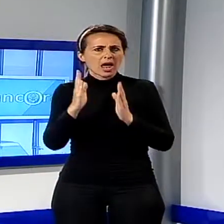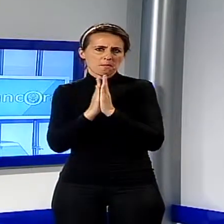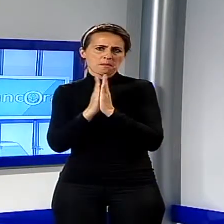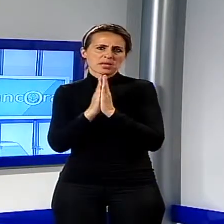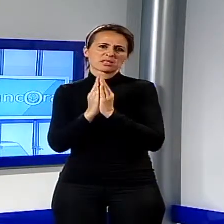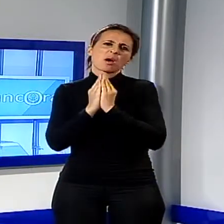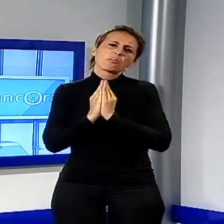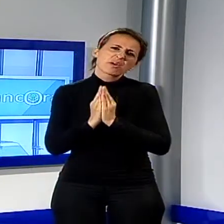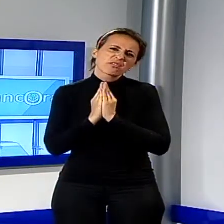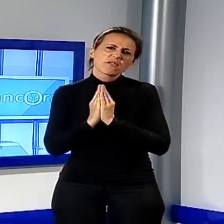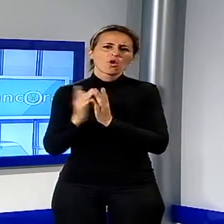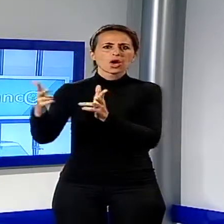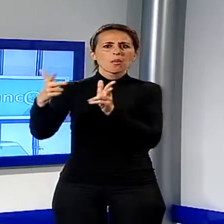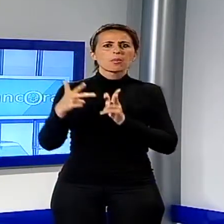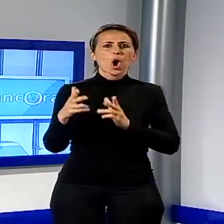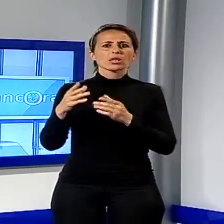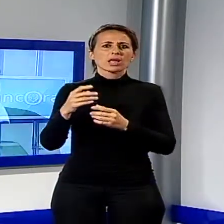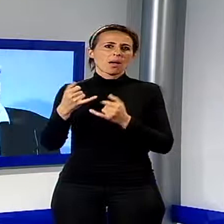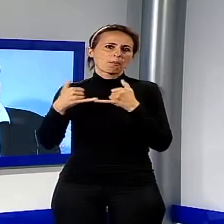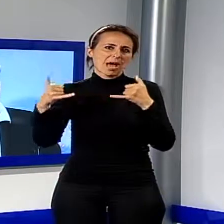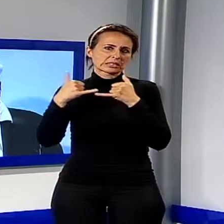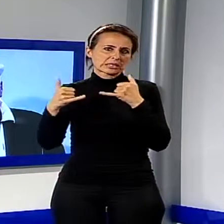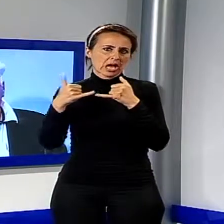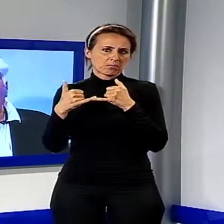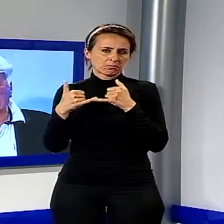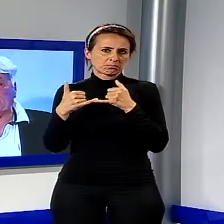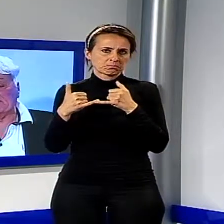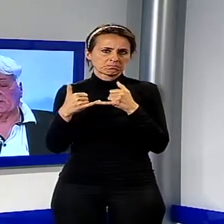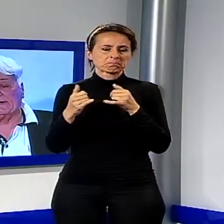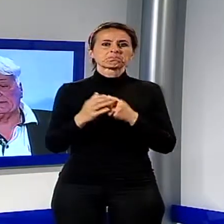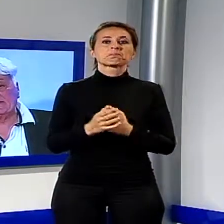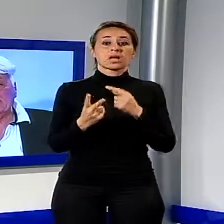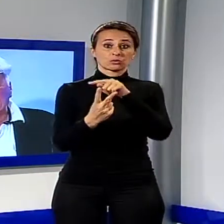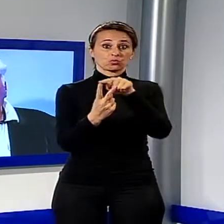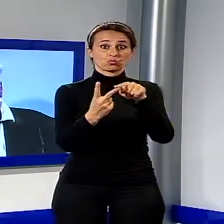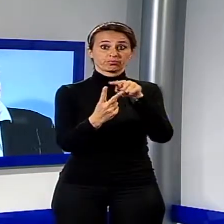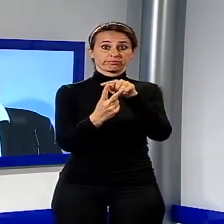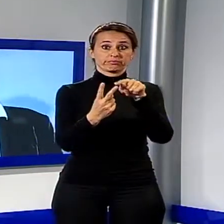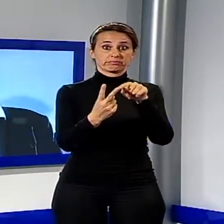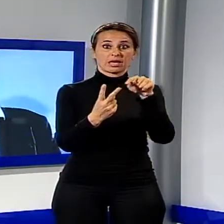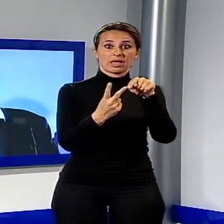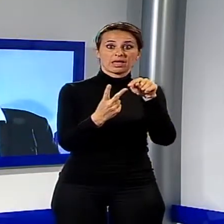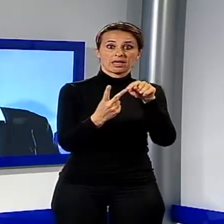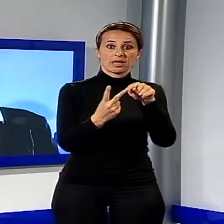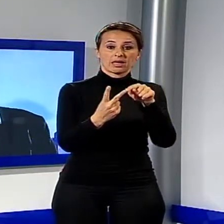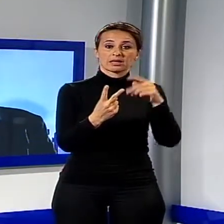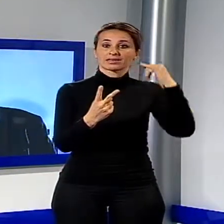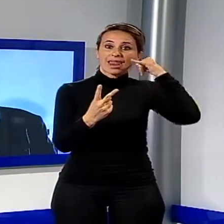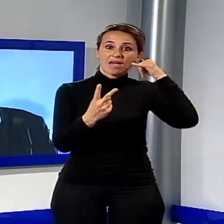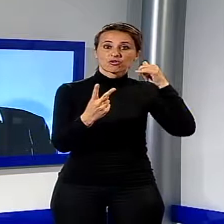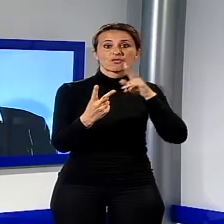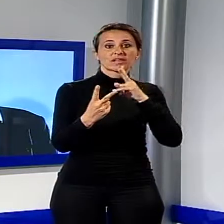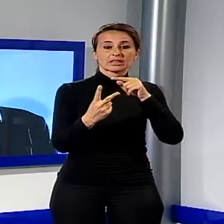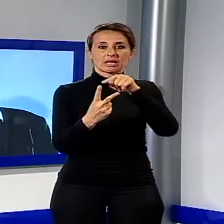depositarlo nell'apposita cesta collocata in tutte le chiese. E allora viene spontanea una domanda. Da che parte guardano le